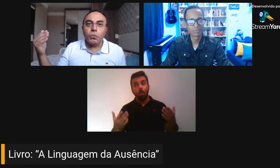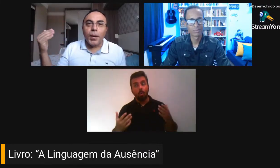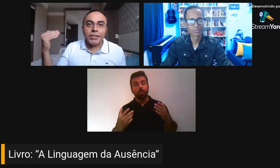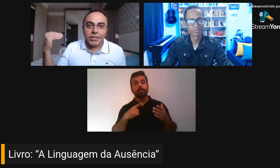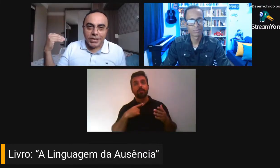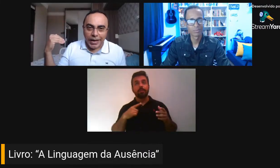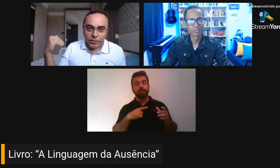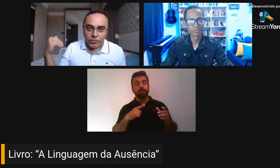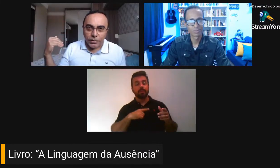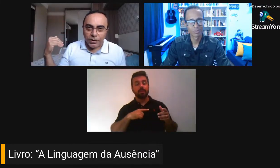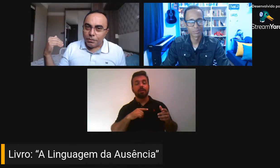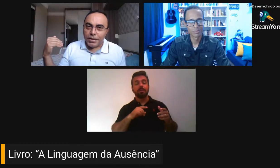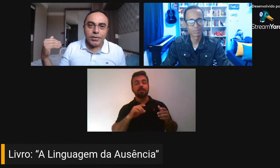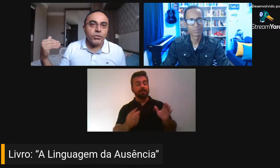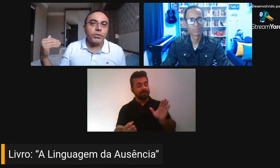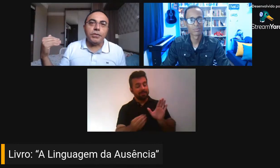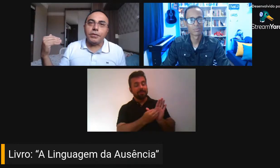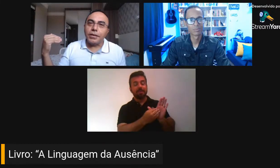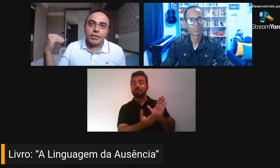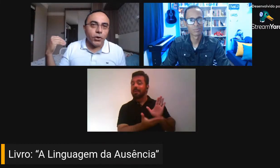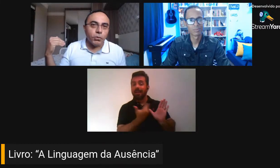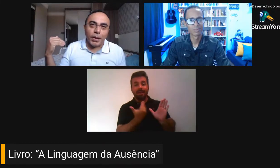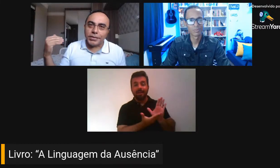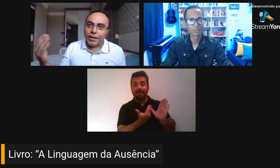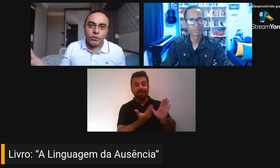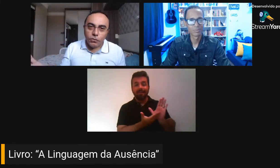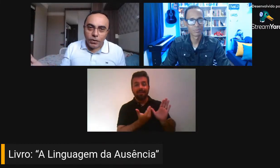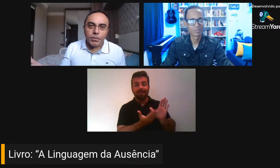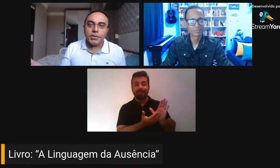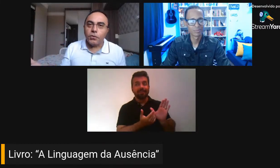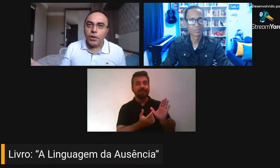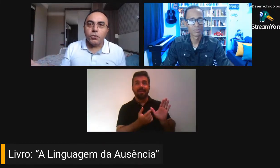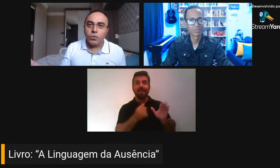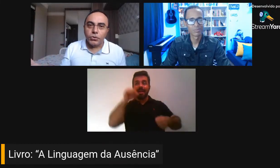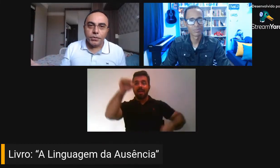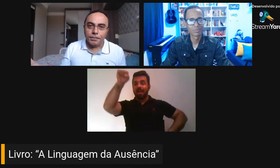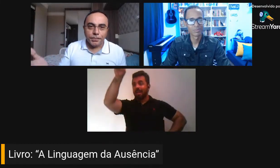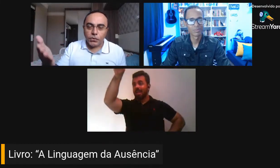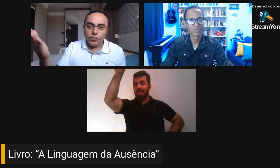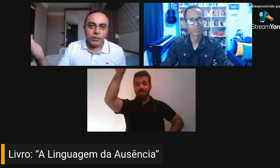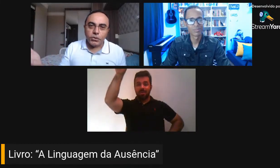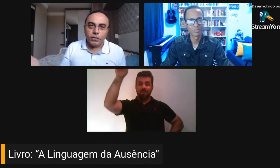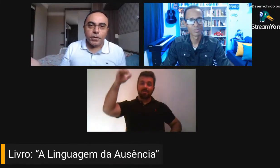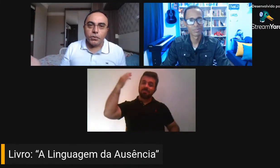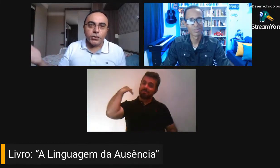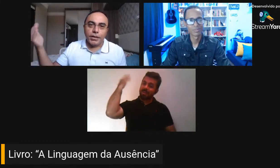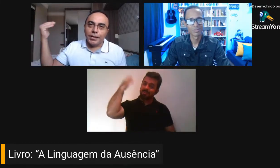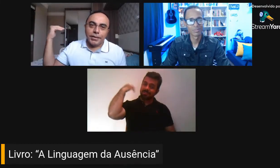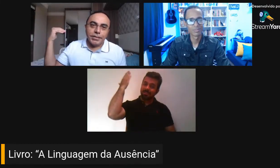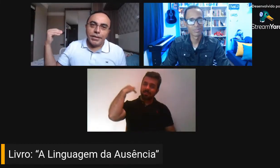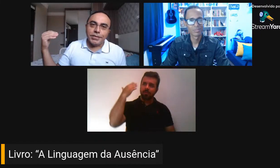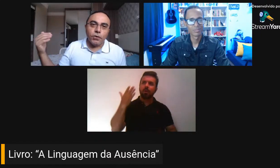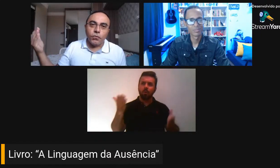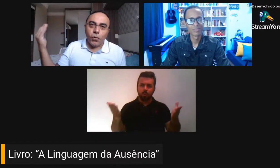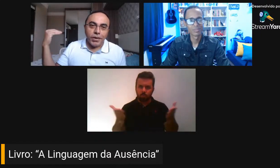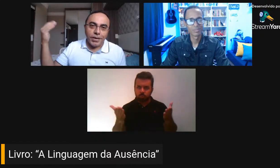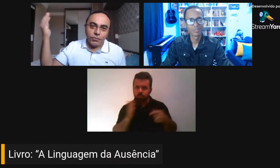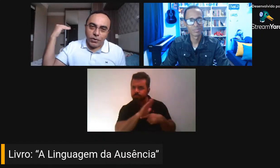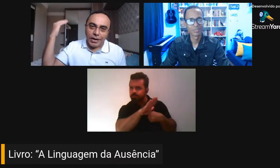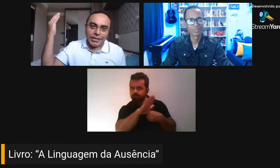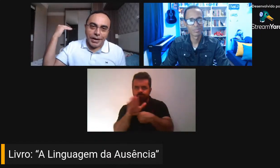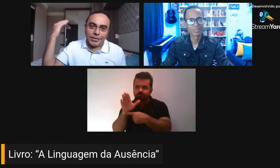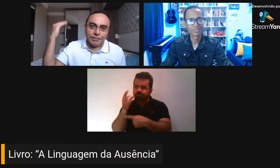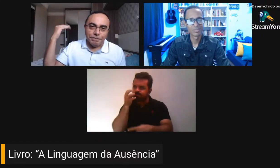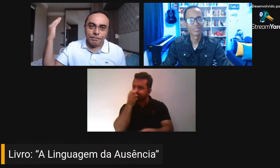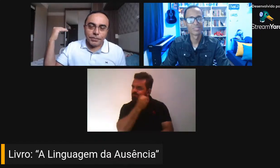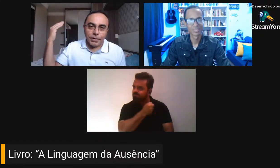os heróis do passado, mas esse herói do passado não vem me salvar hoje, não vai me salvar hoje, se ele salvou alguém,